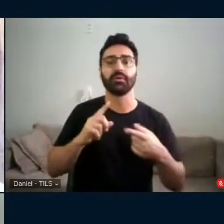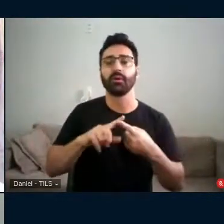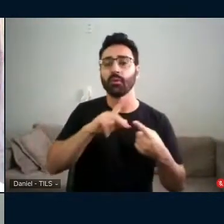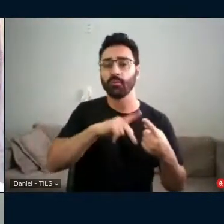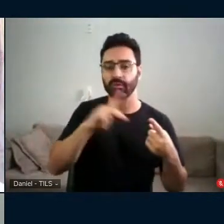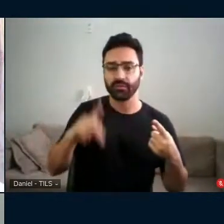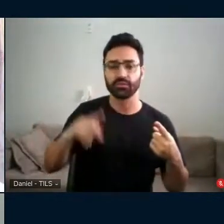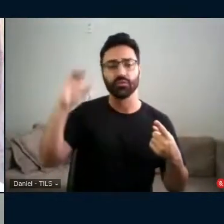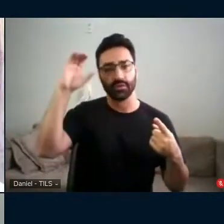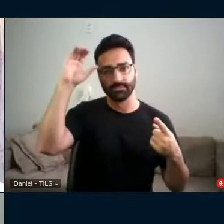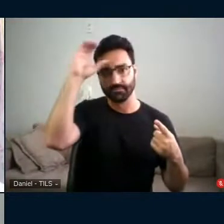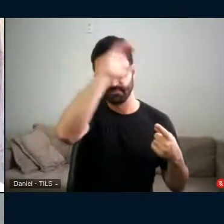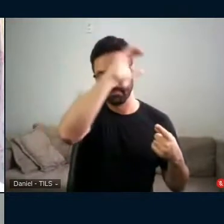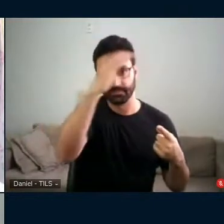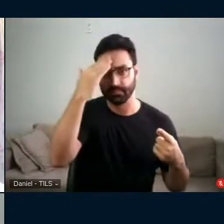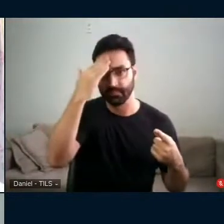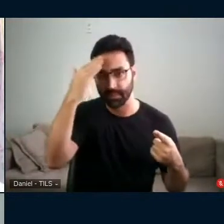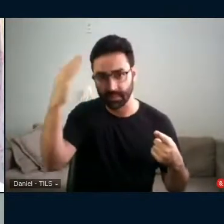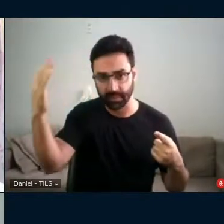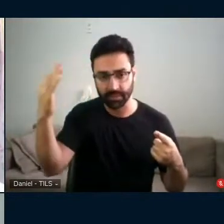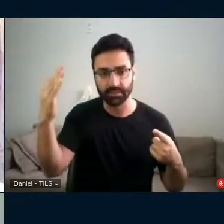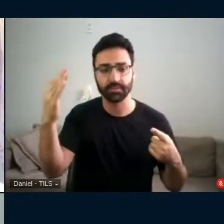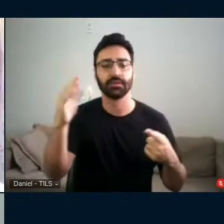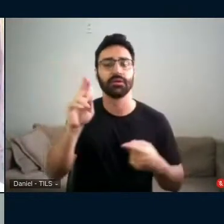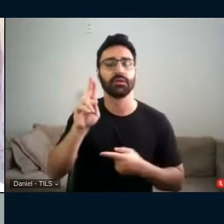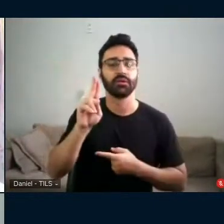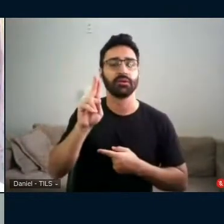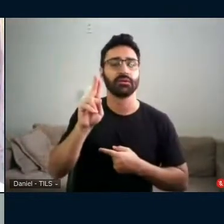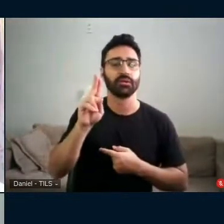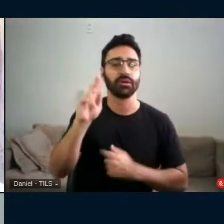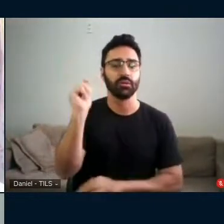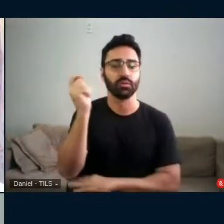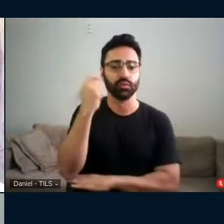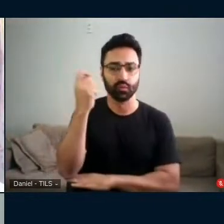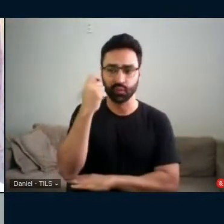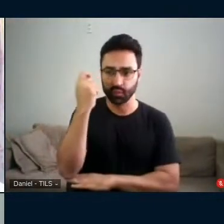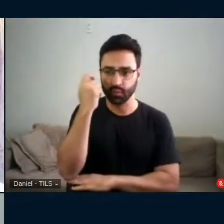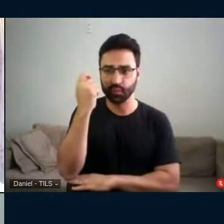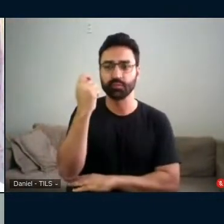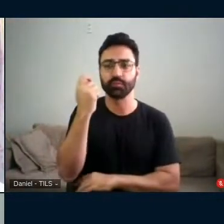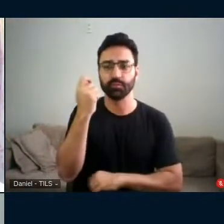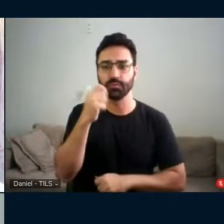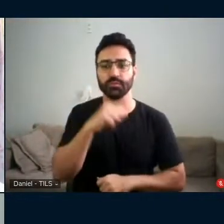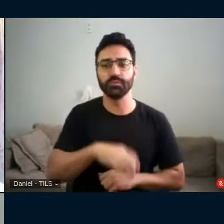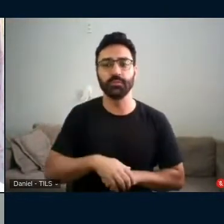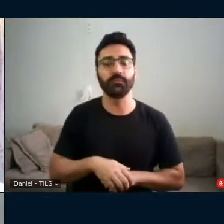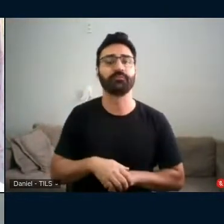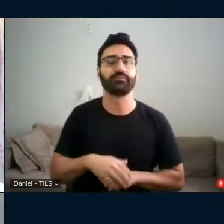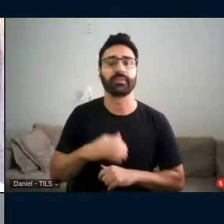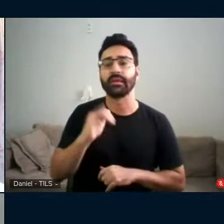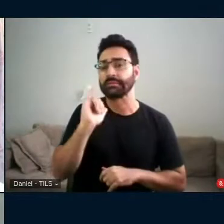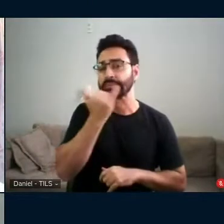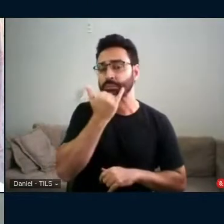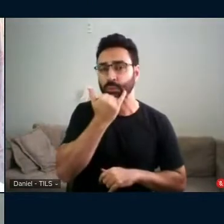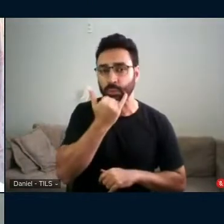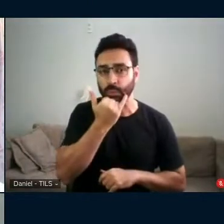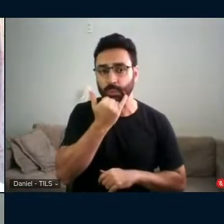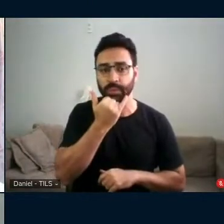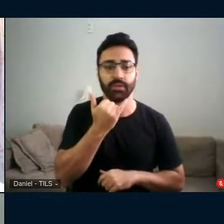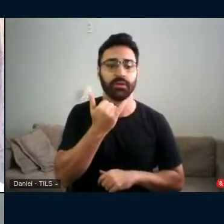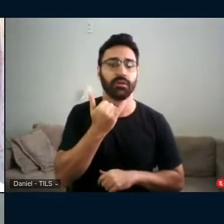Carolina Sperb, da Universidade Federal do Rio Grande do Sul. Me perdoe por ainda não